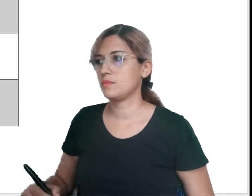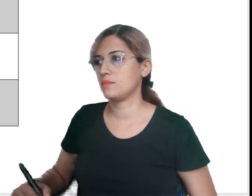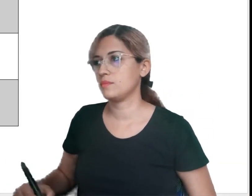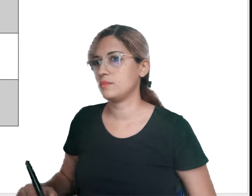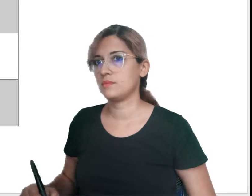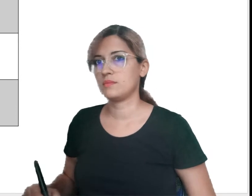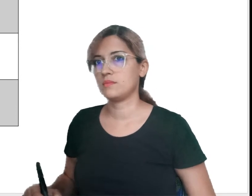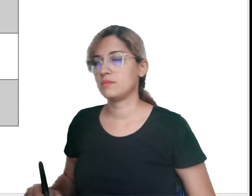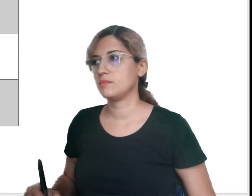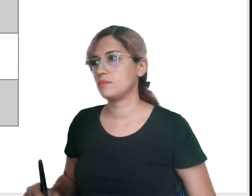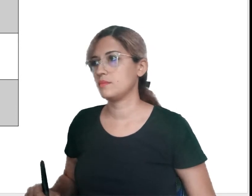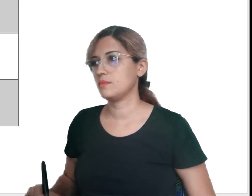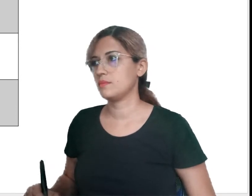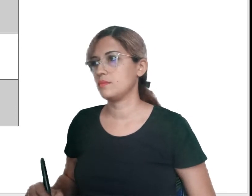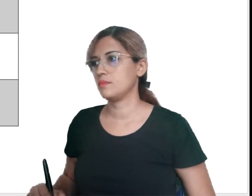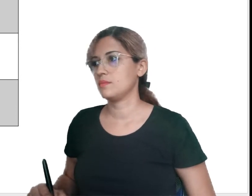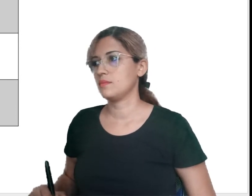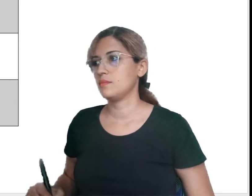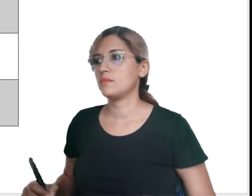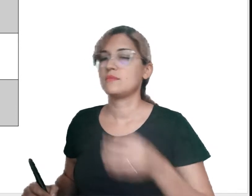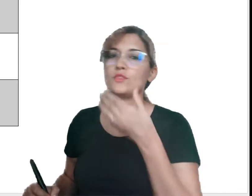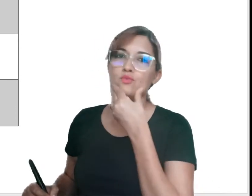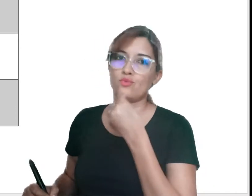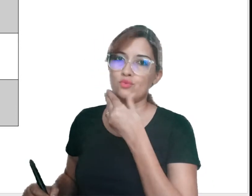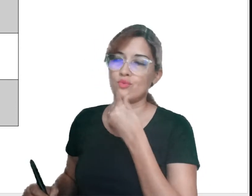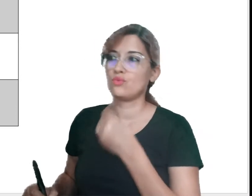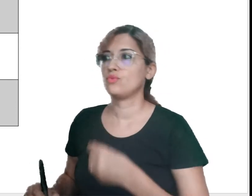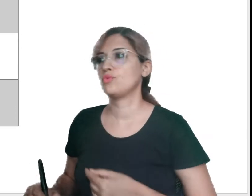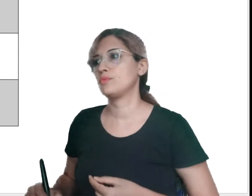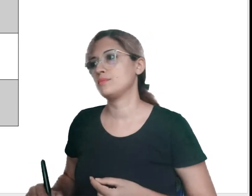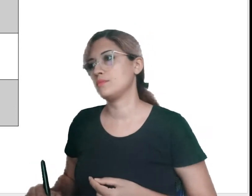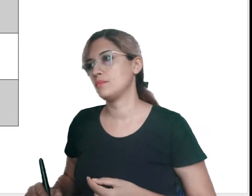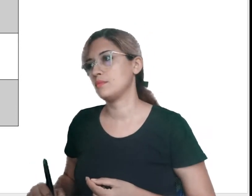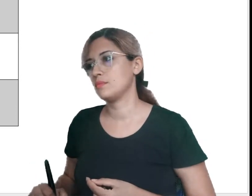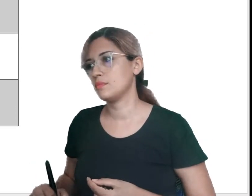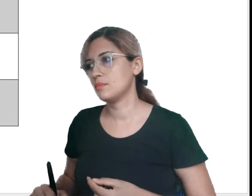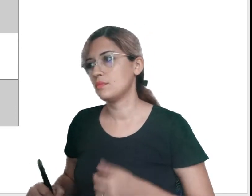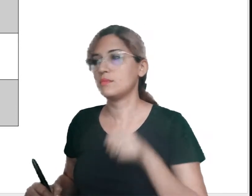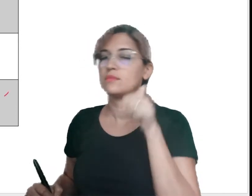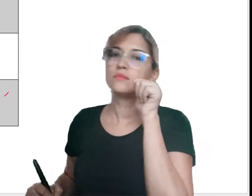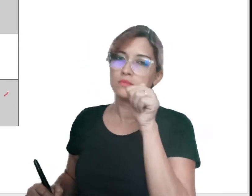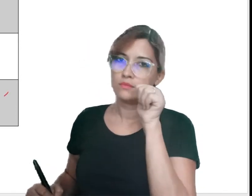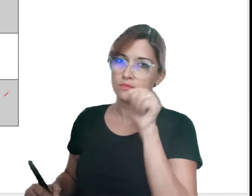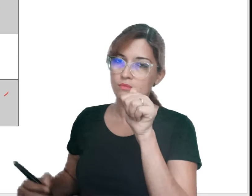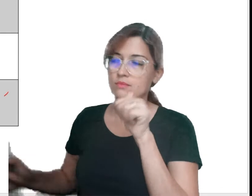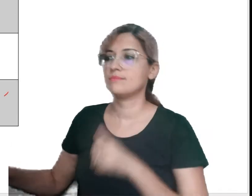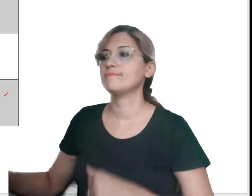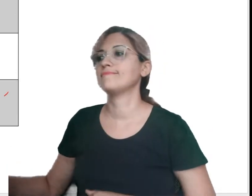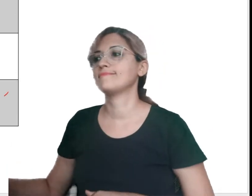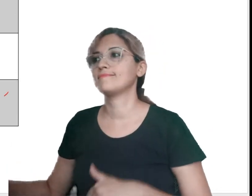Dum e dumas é masculino e dumas e dumas é feminino.